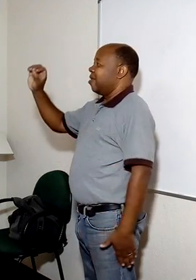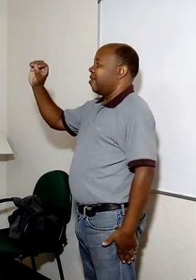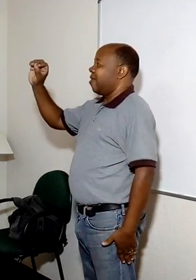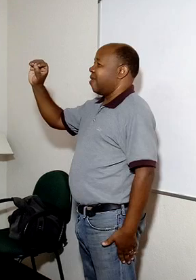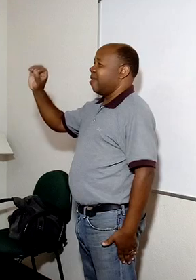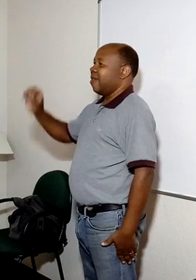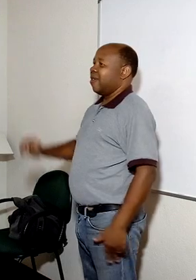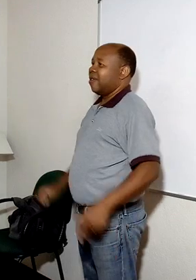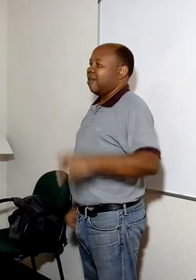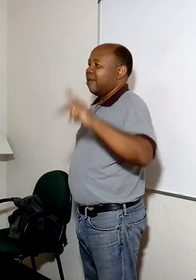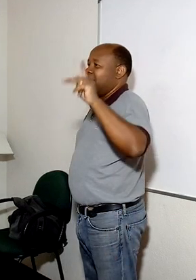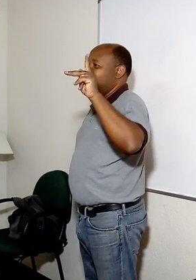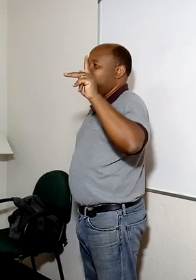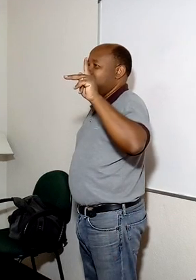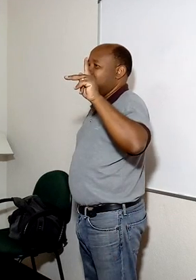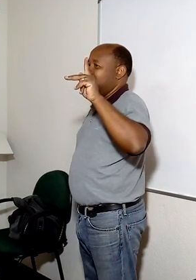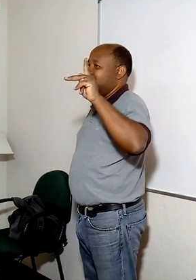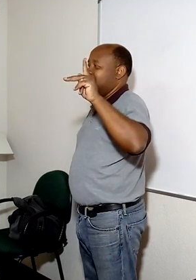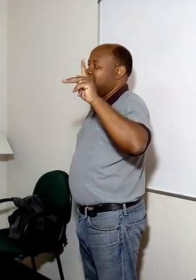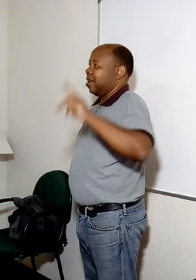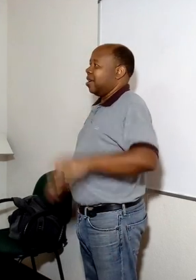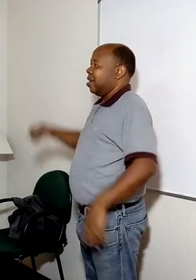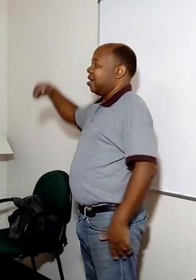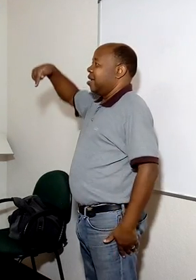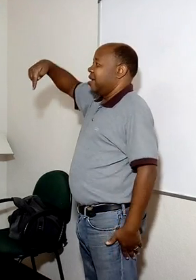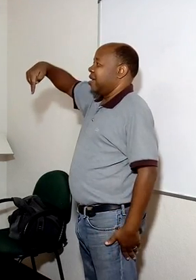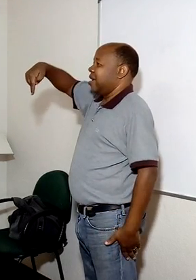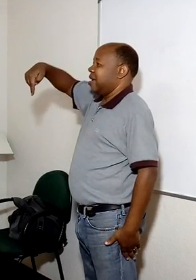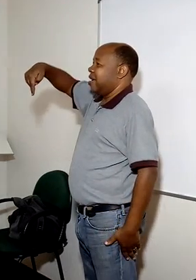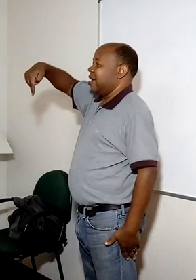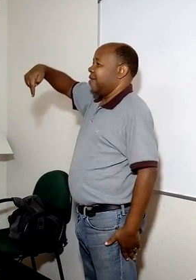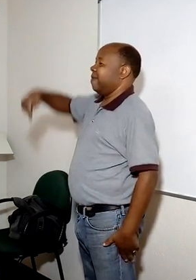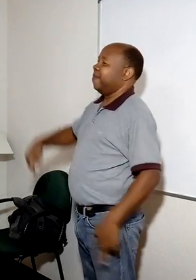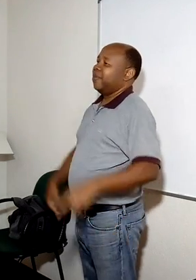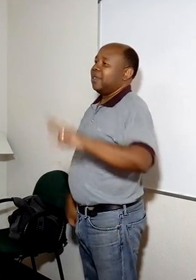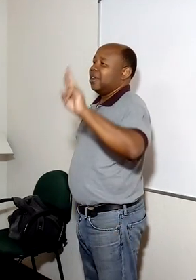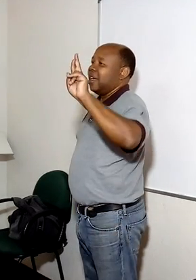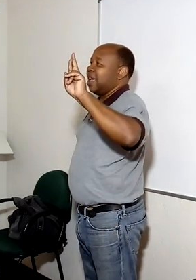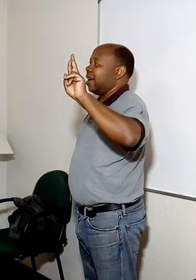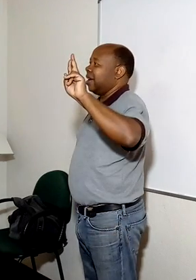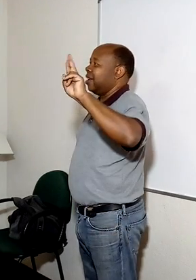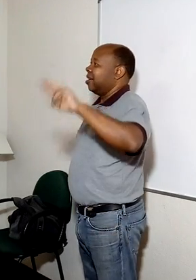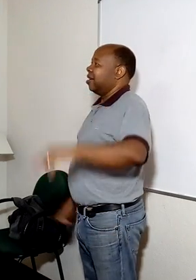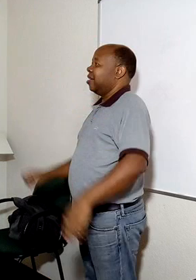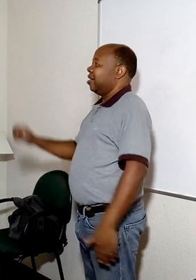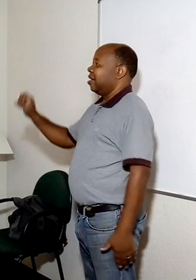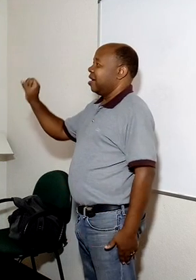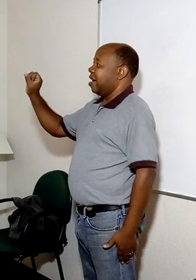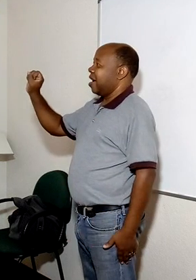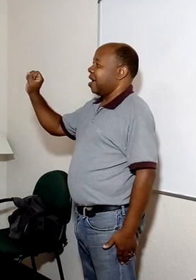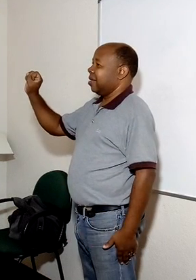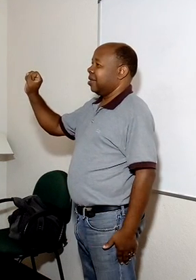O. P. Q. R. S.